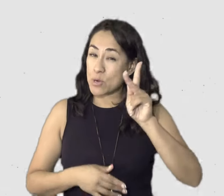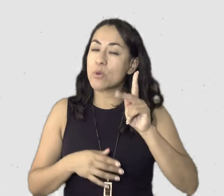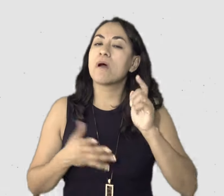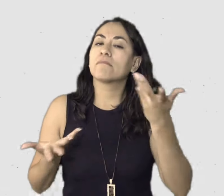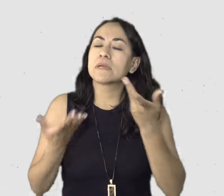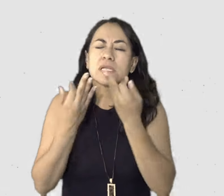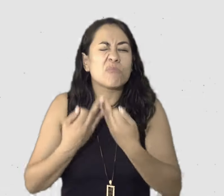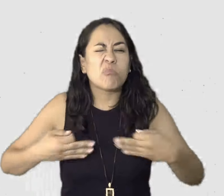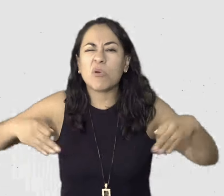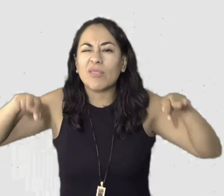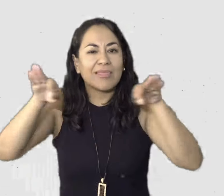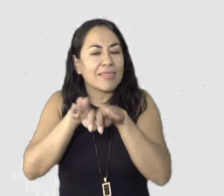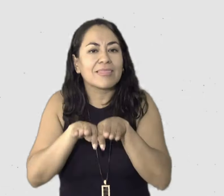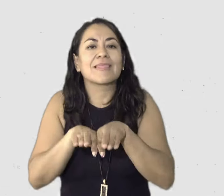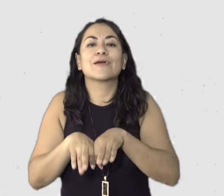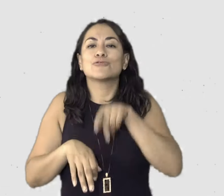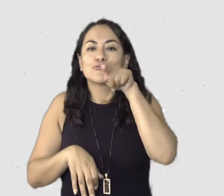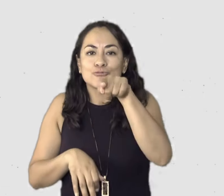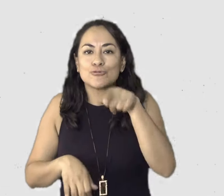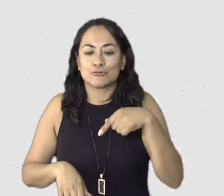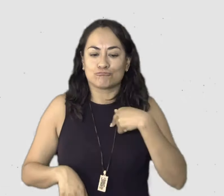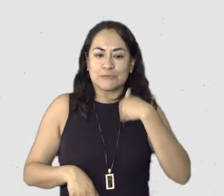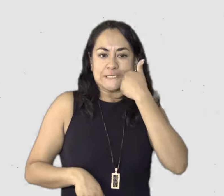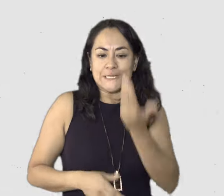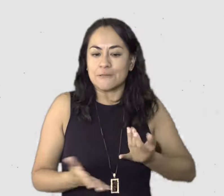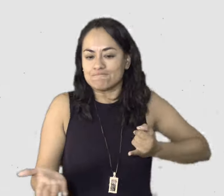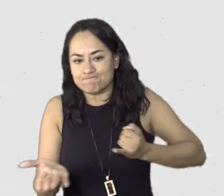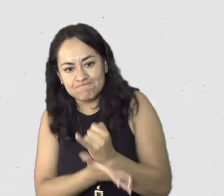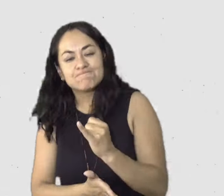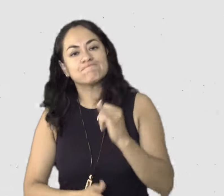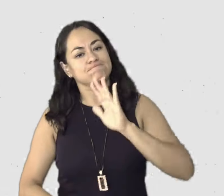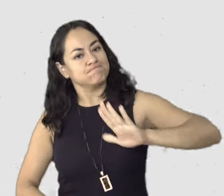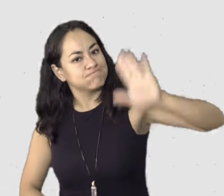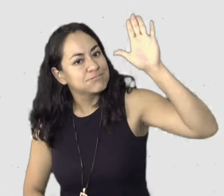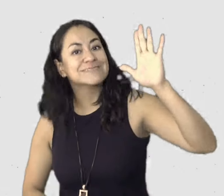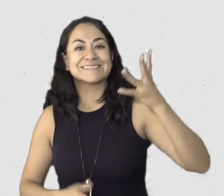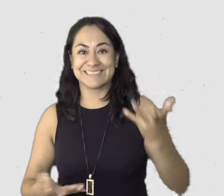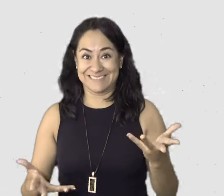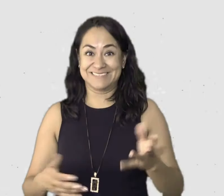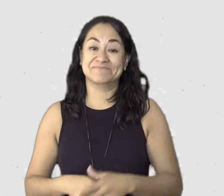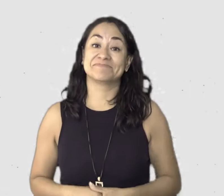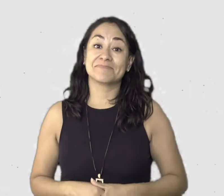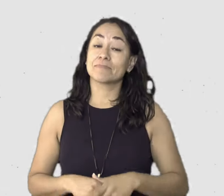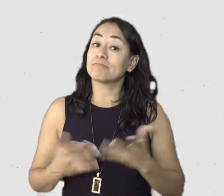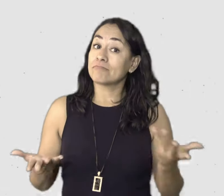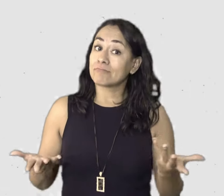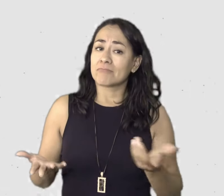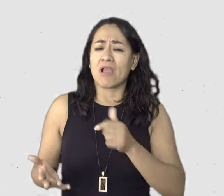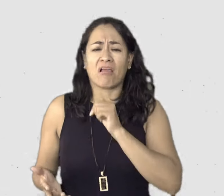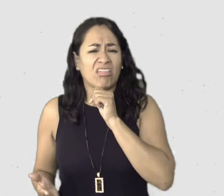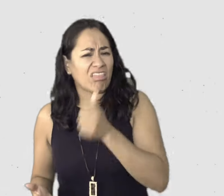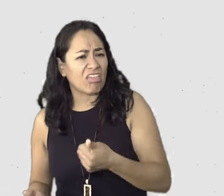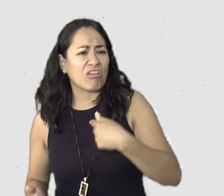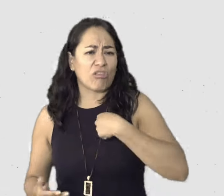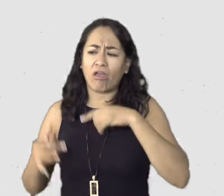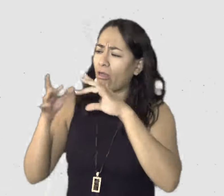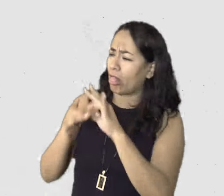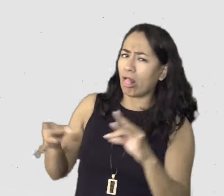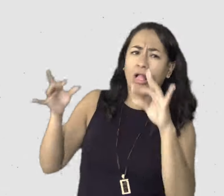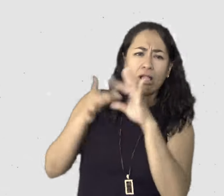uno tiene que decir, yo quiero, como las cosas importantes en la vida, ¿no? Otra cosa que me quería, me gustaría comentar es, cuando empezó como, empezamos